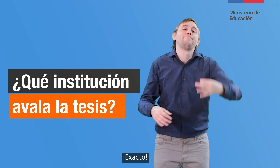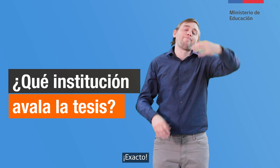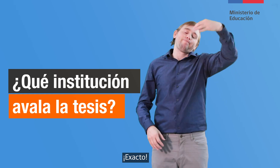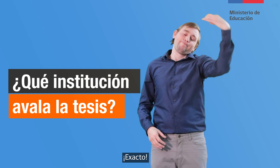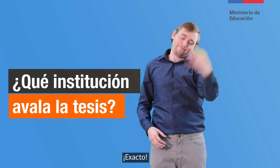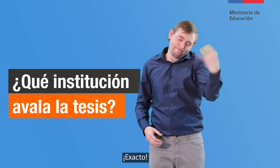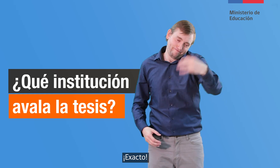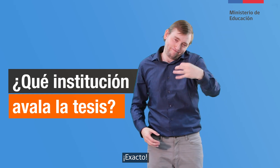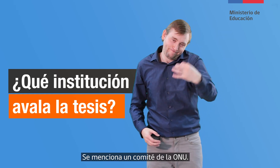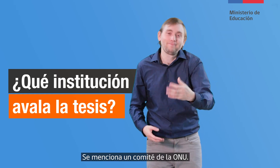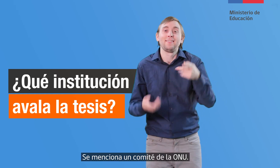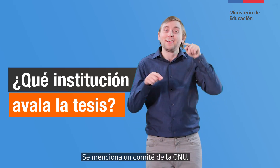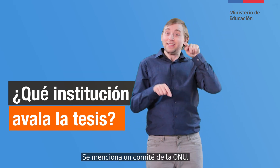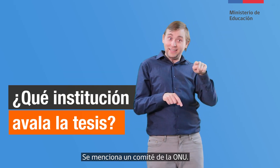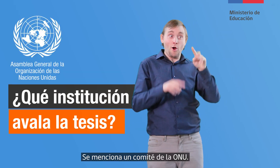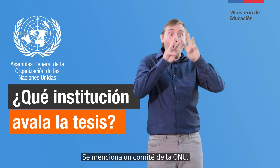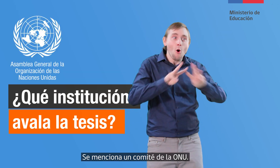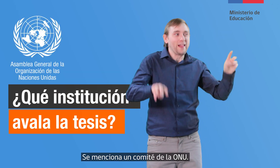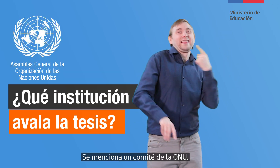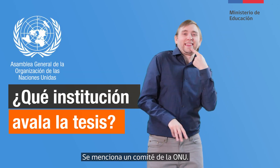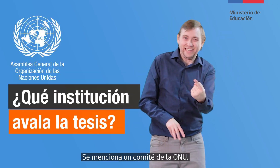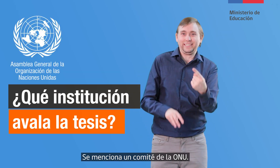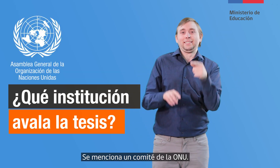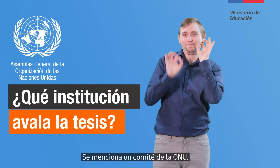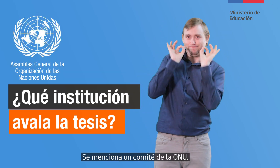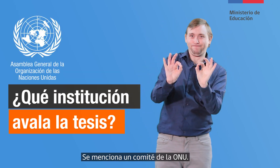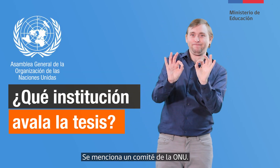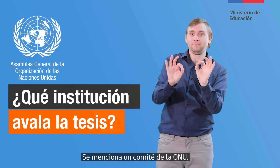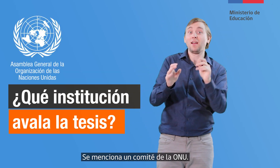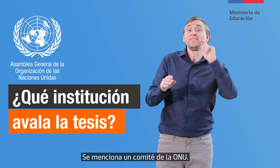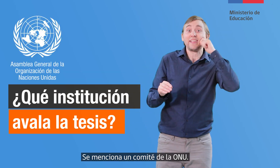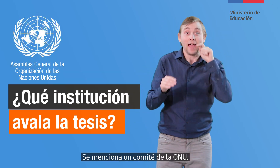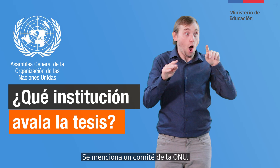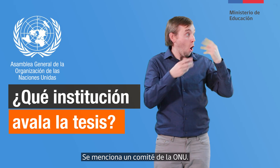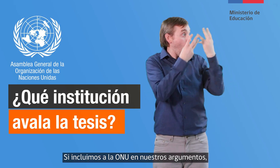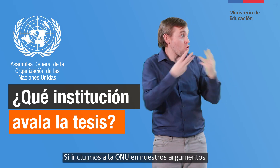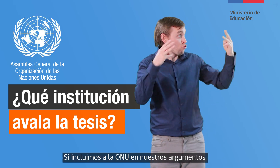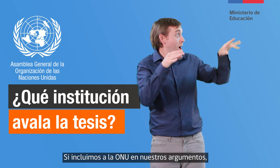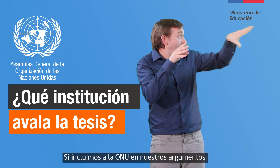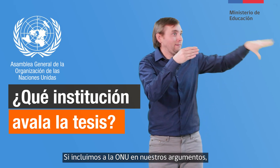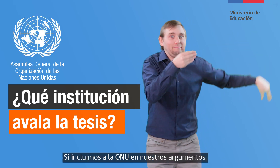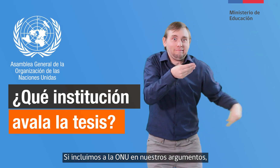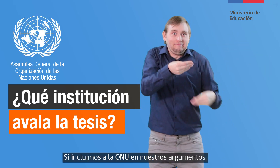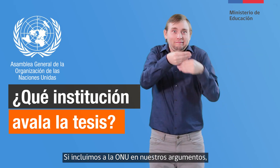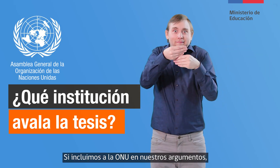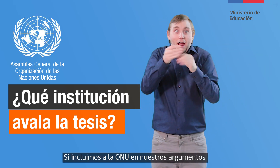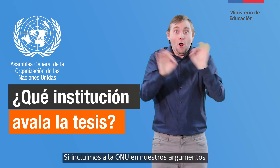¡Exacto! Se menciona un comité de la ONU. Si incluimos a la ONU